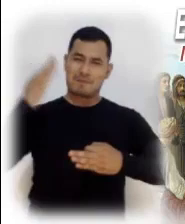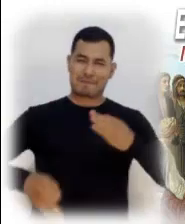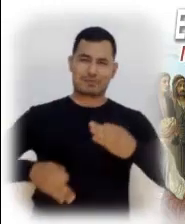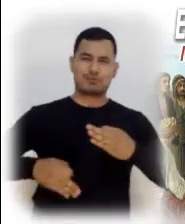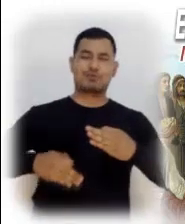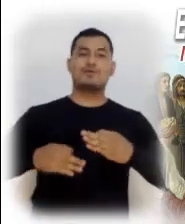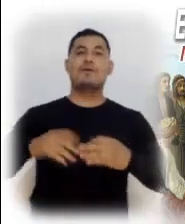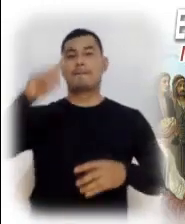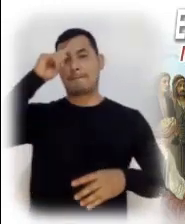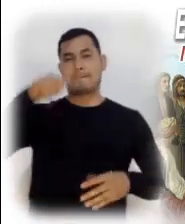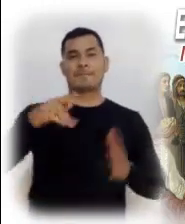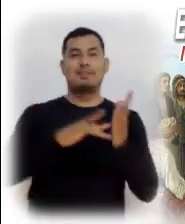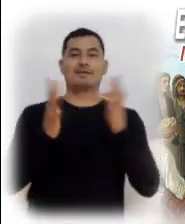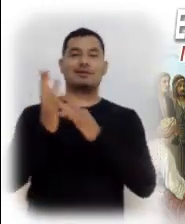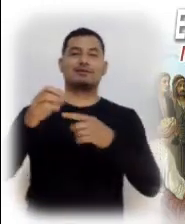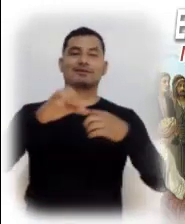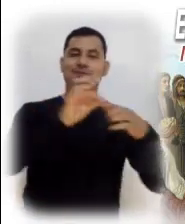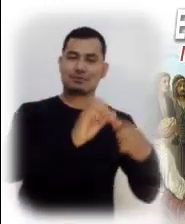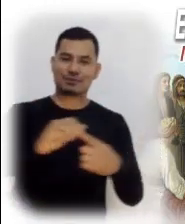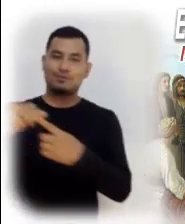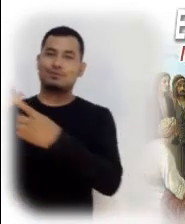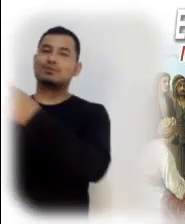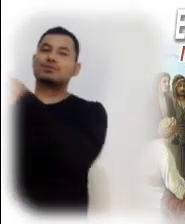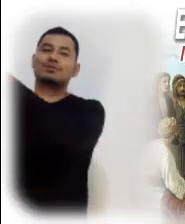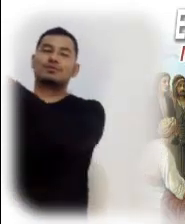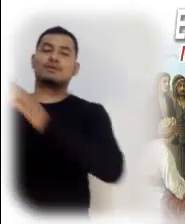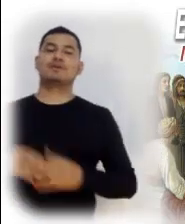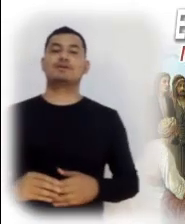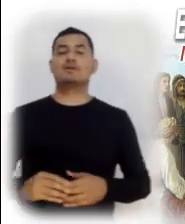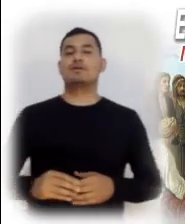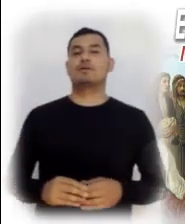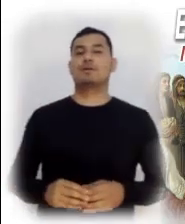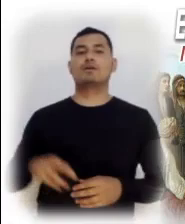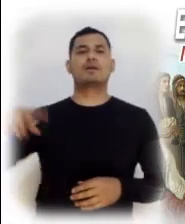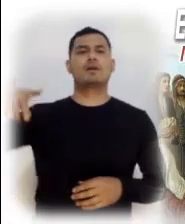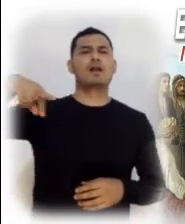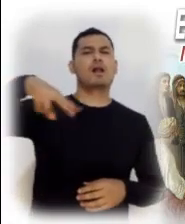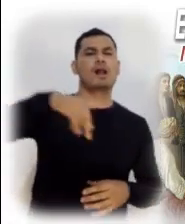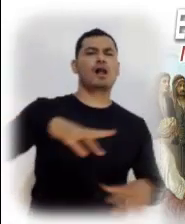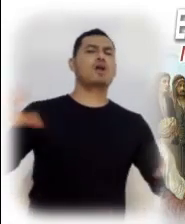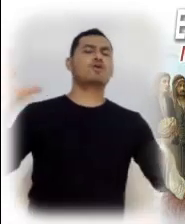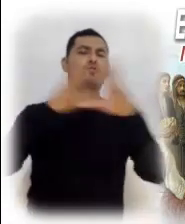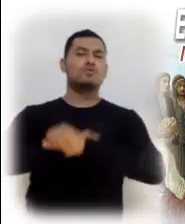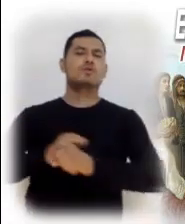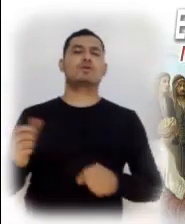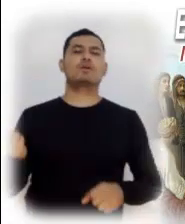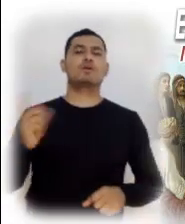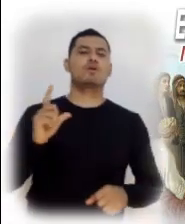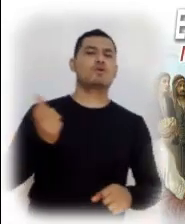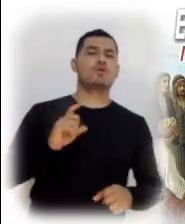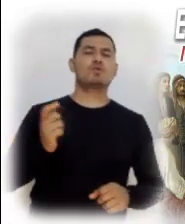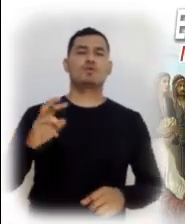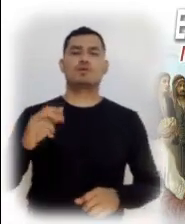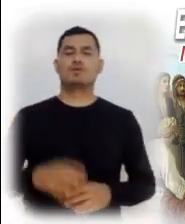luz que puede sacarnos de nuestras tinieblas. Caminamos en tinieblas cuando nuestros objetivos son